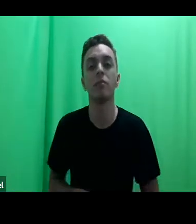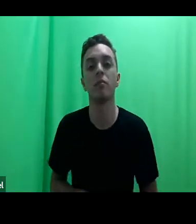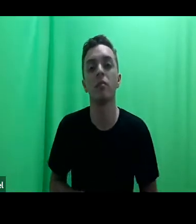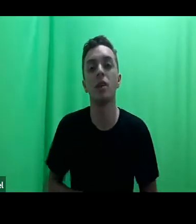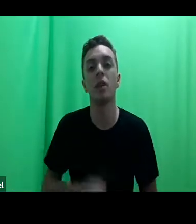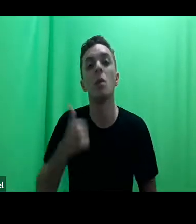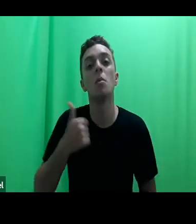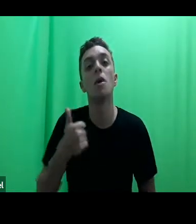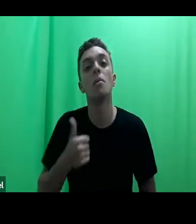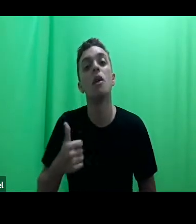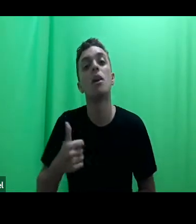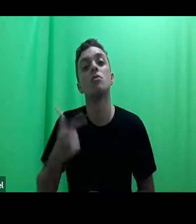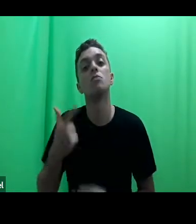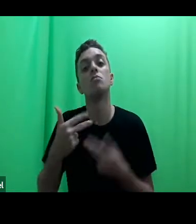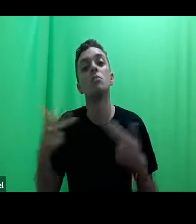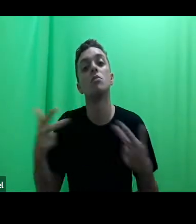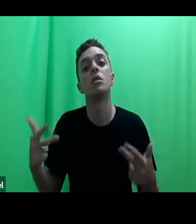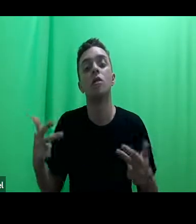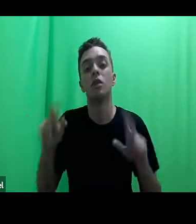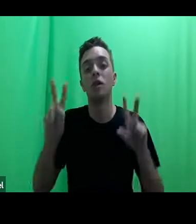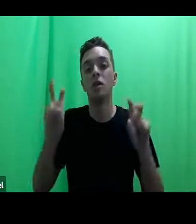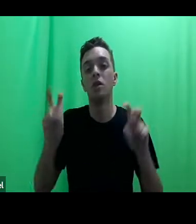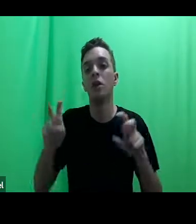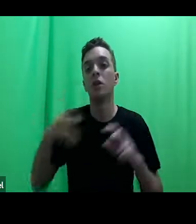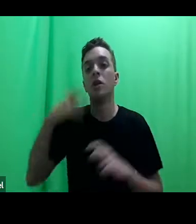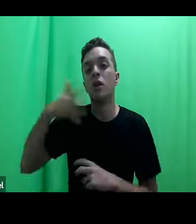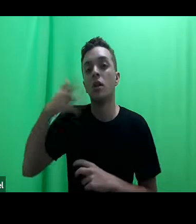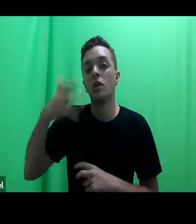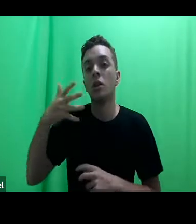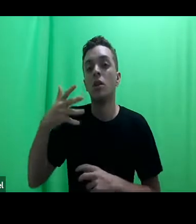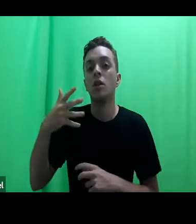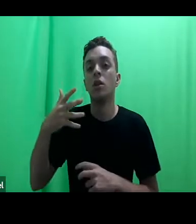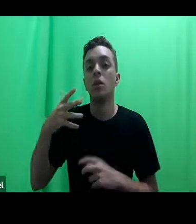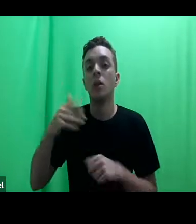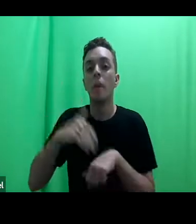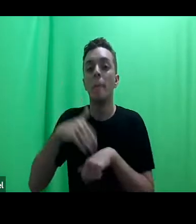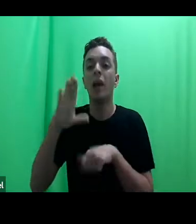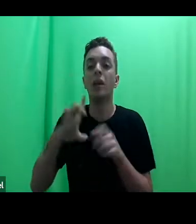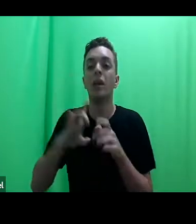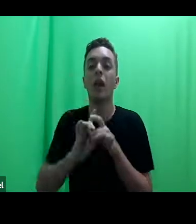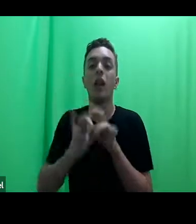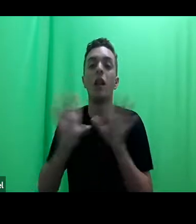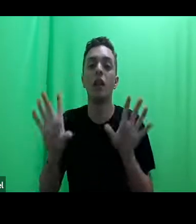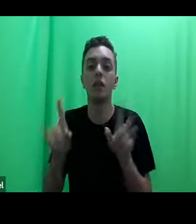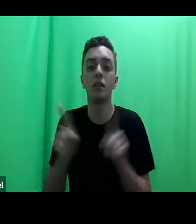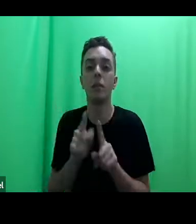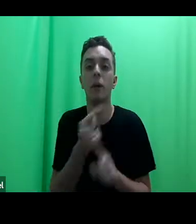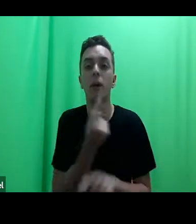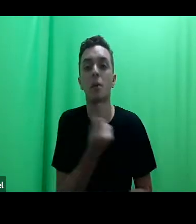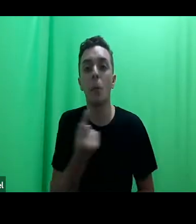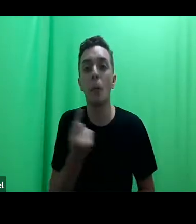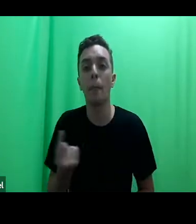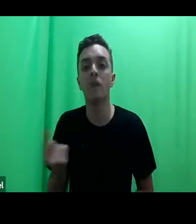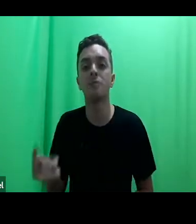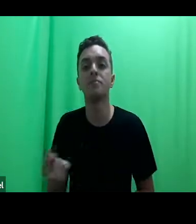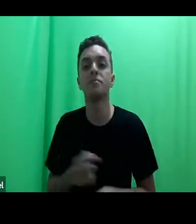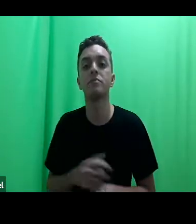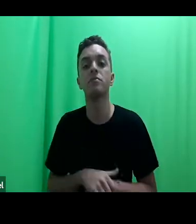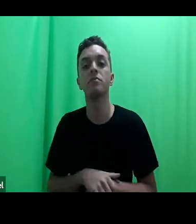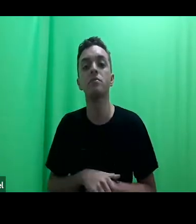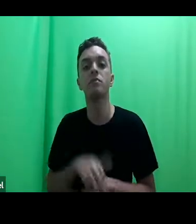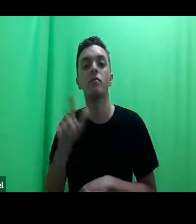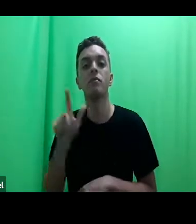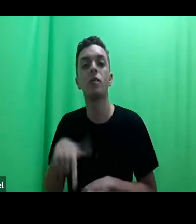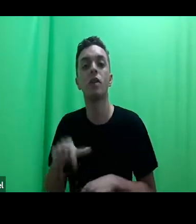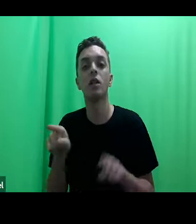perspectiva com um discurso e uma mobilização liberal e individualista, que é também